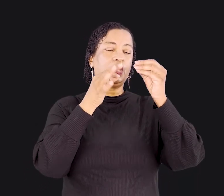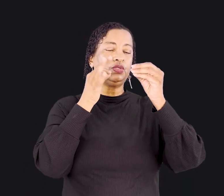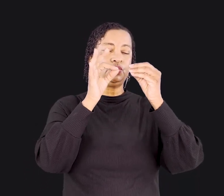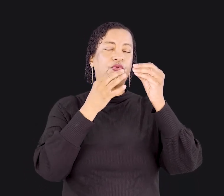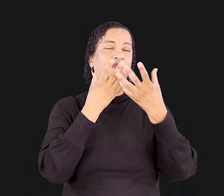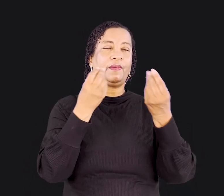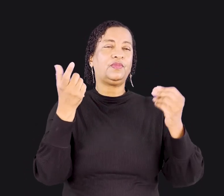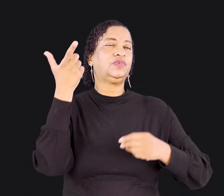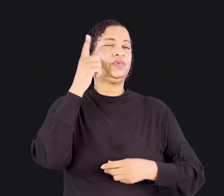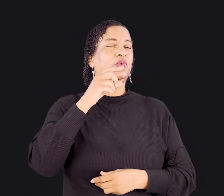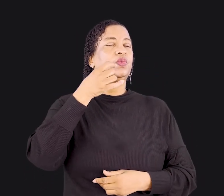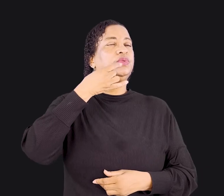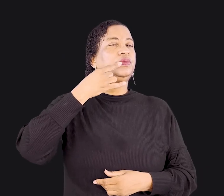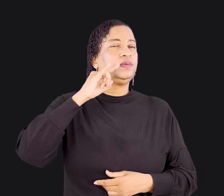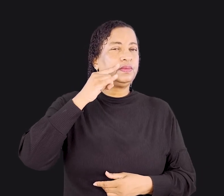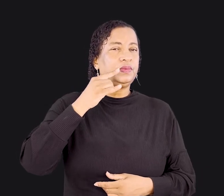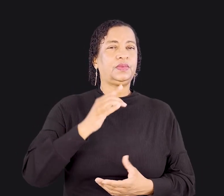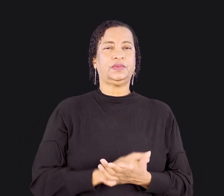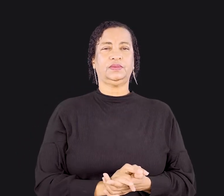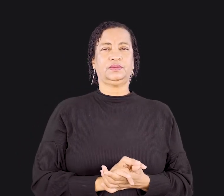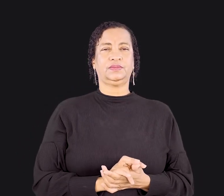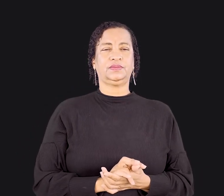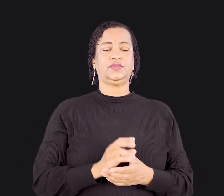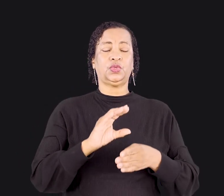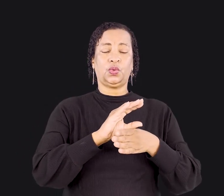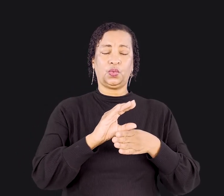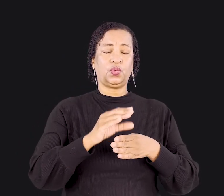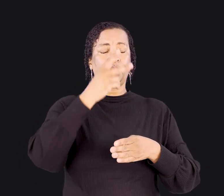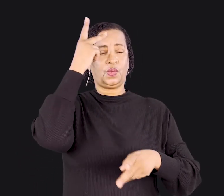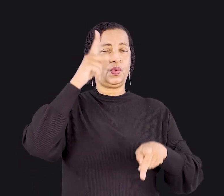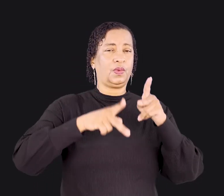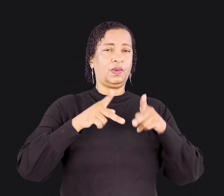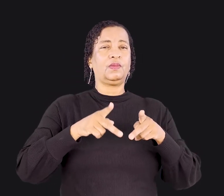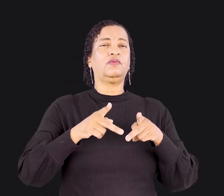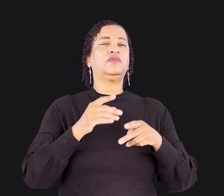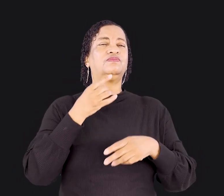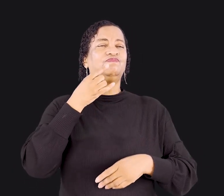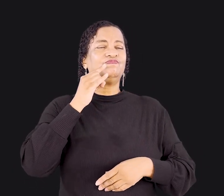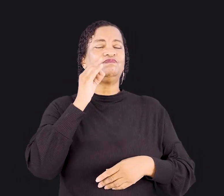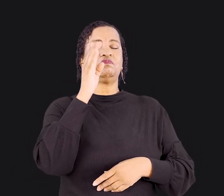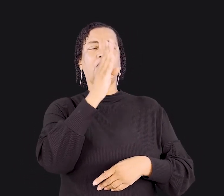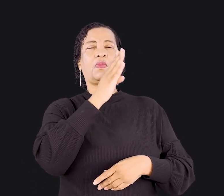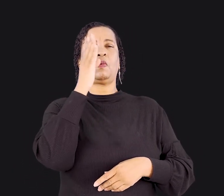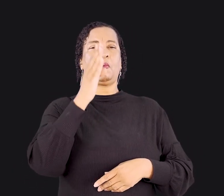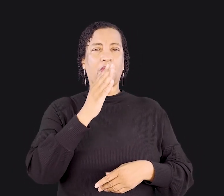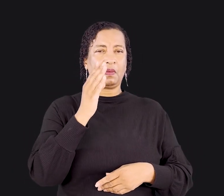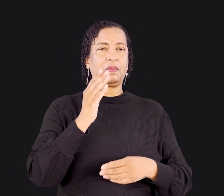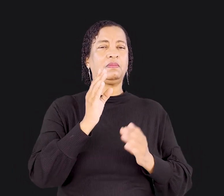ainda acabavam bêbados na ceia do Senhor. Será que era suco de uva?